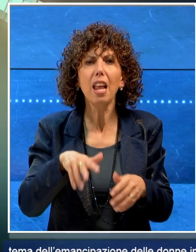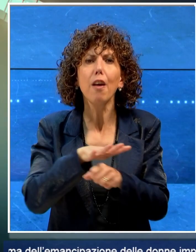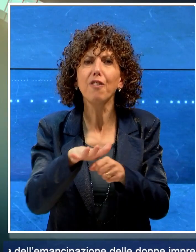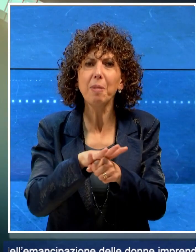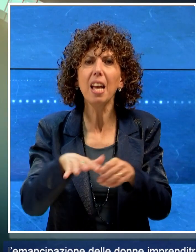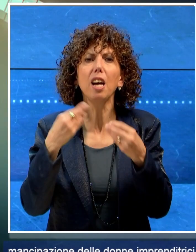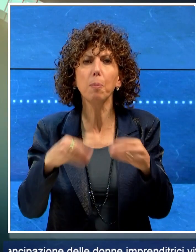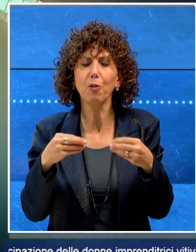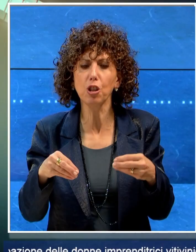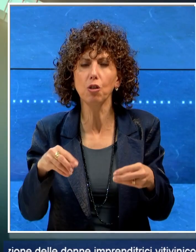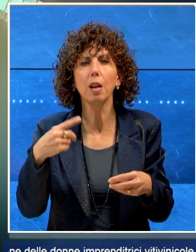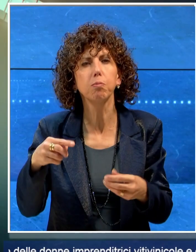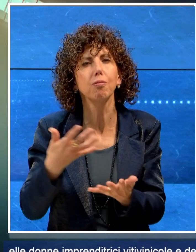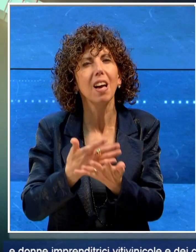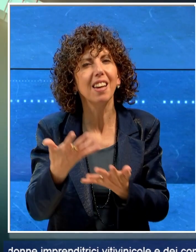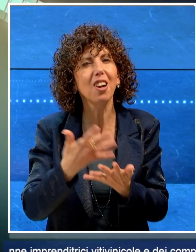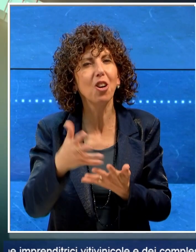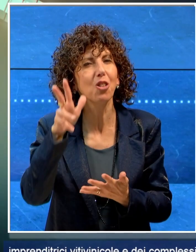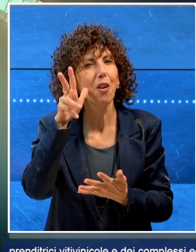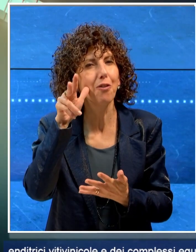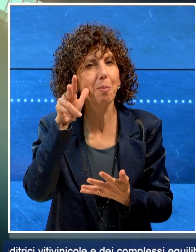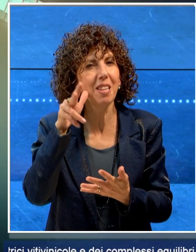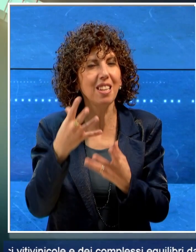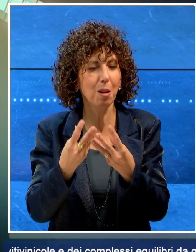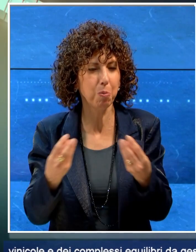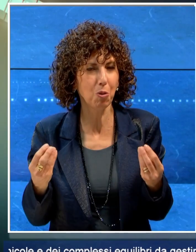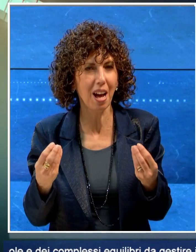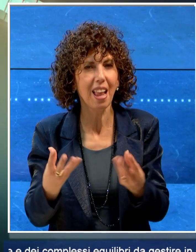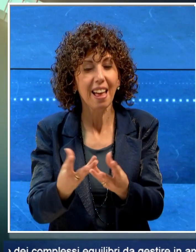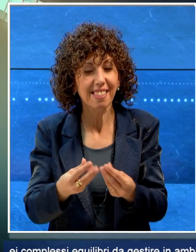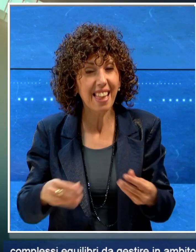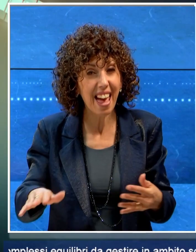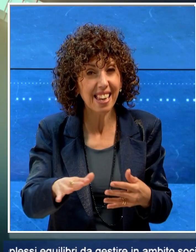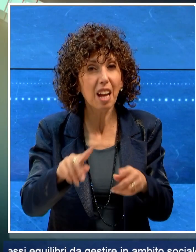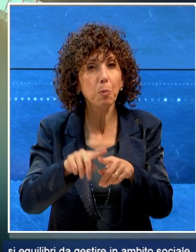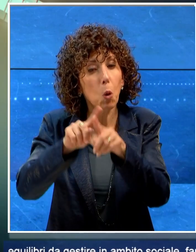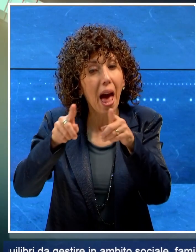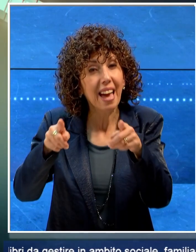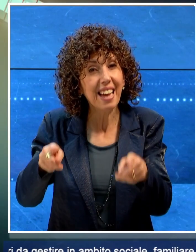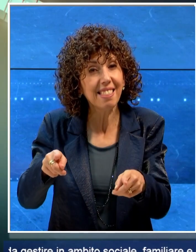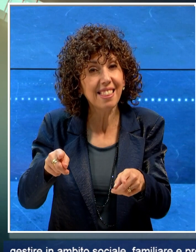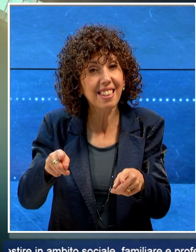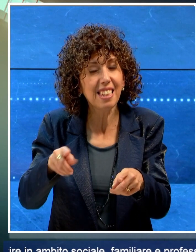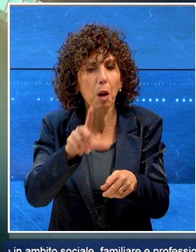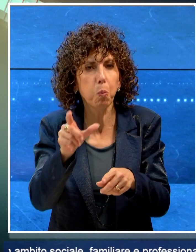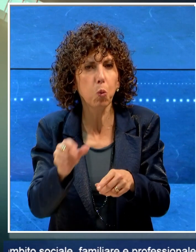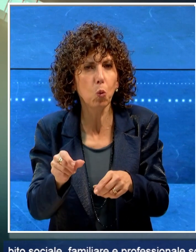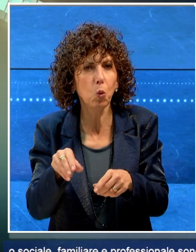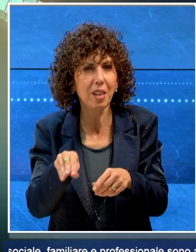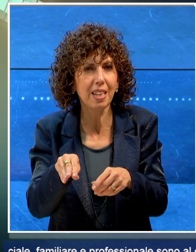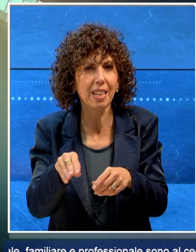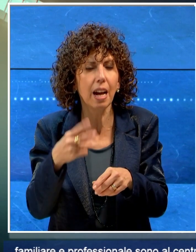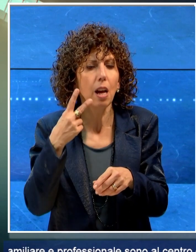al centro di questo racconto femminile plurale che parte dalla terra e dalle cantine di Puglia con uno sguardo lungo sull